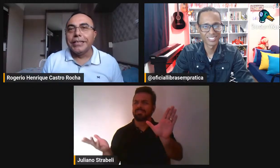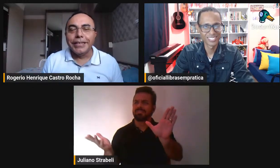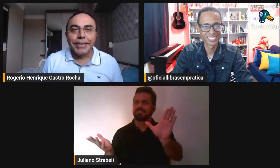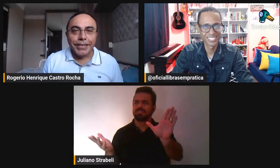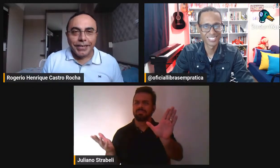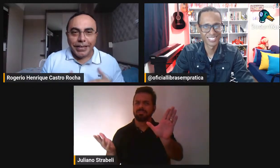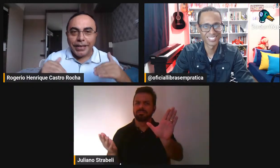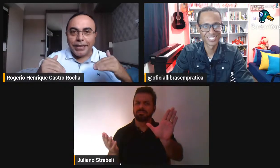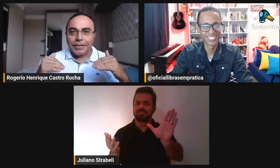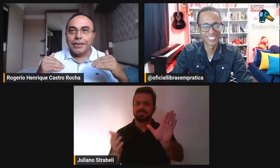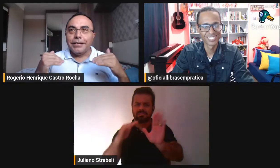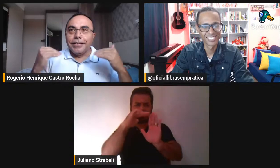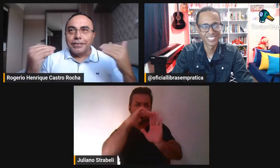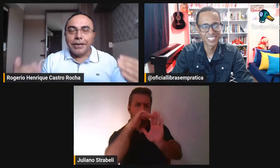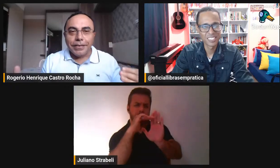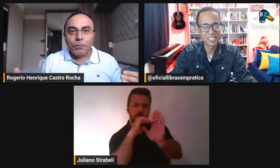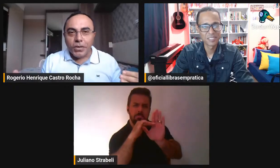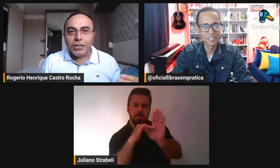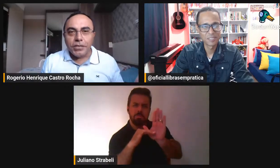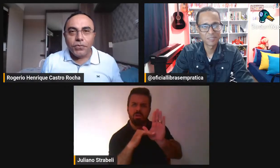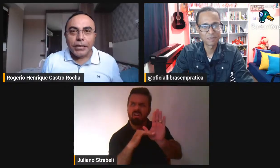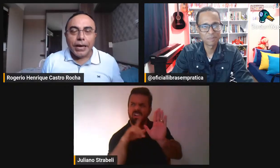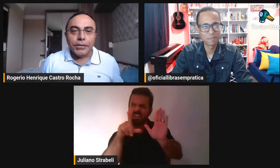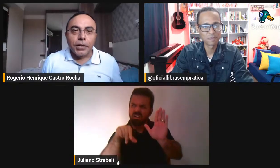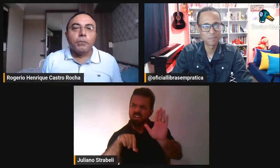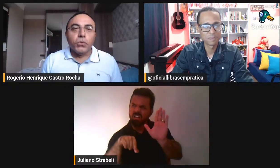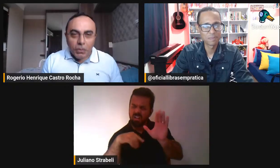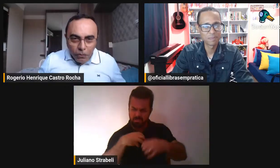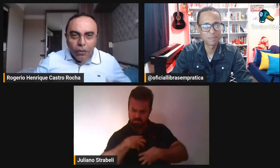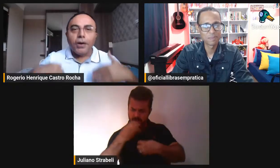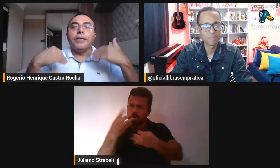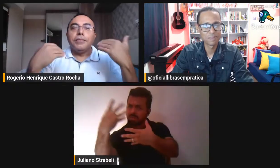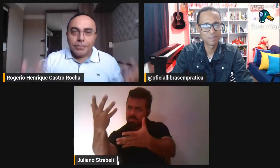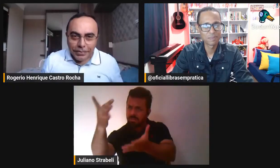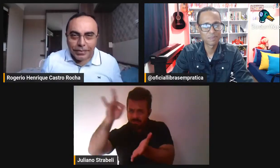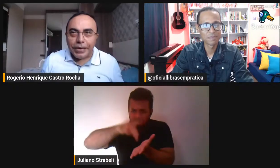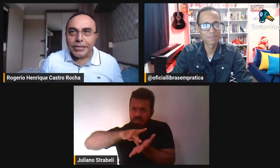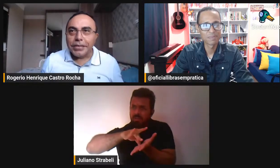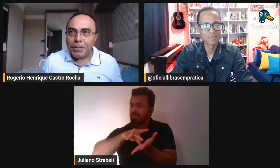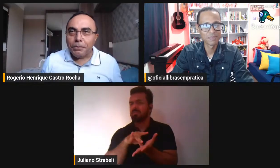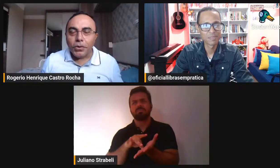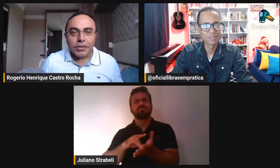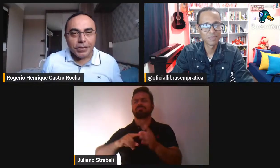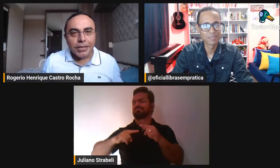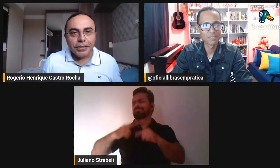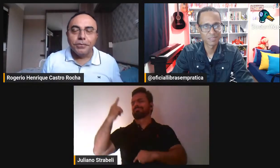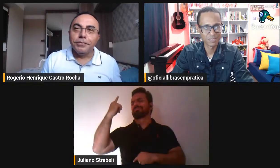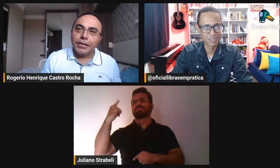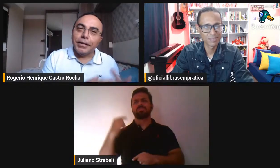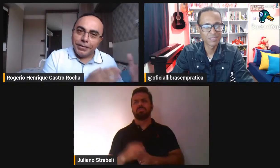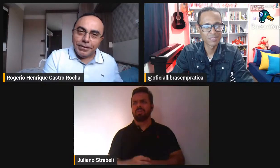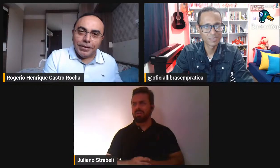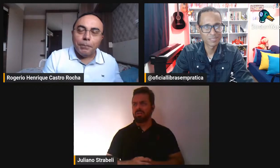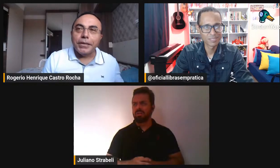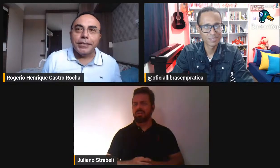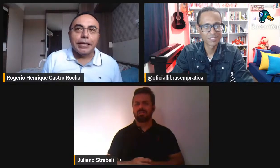funciona na poesia de verdade. muito embora essa também possa ser